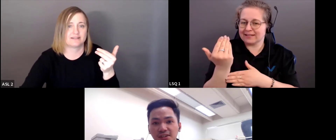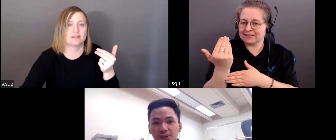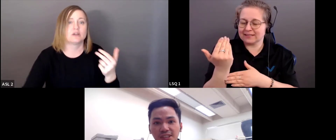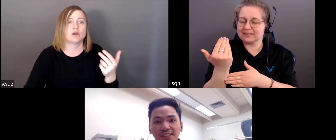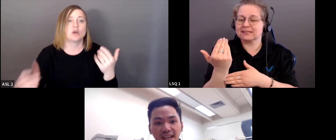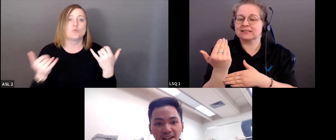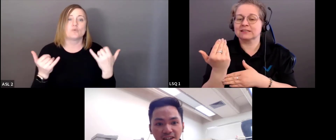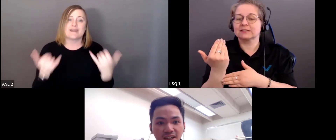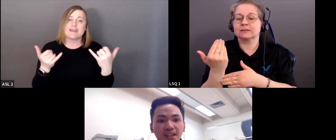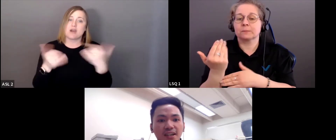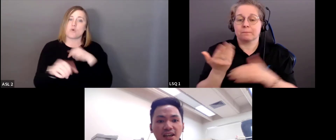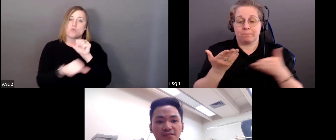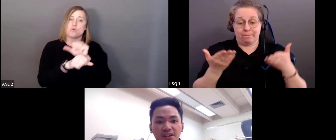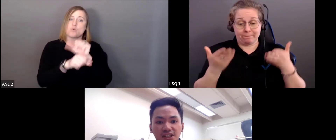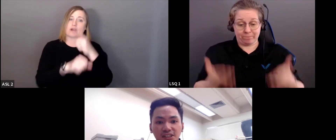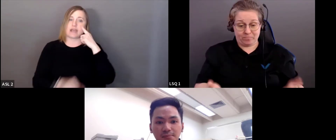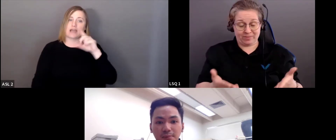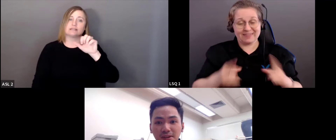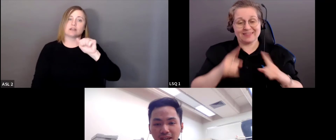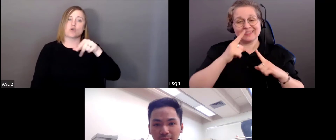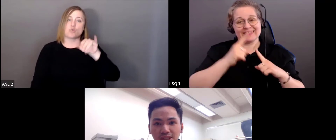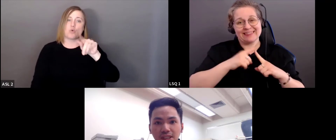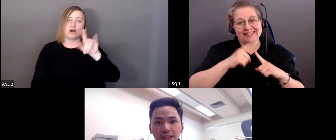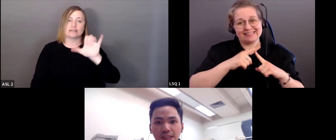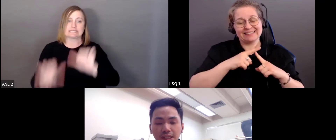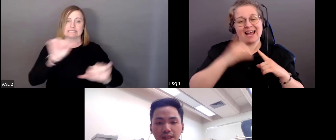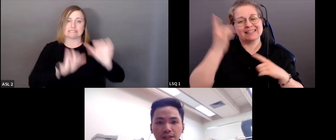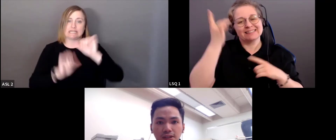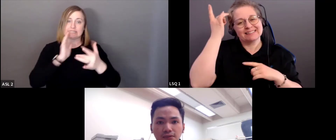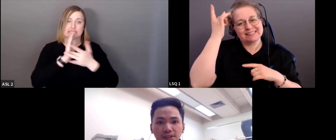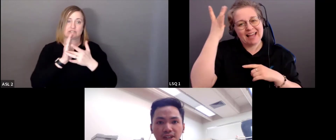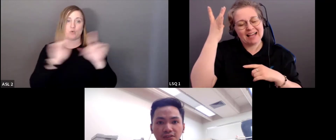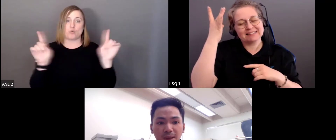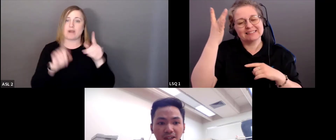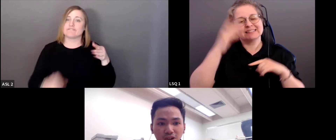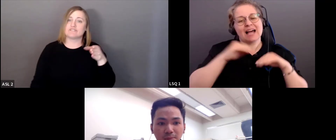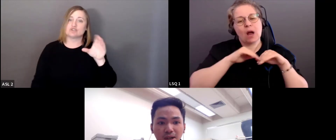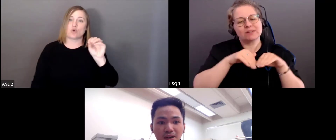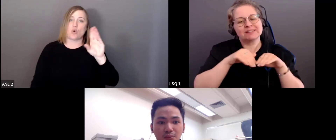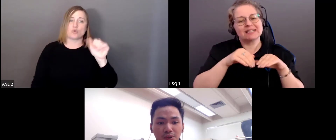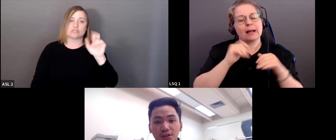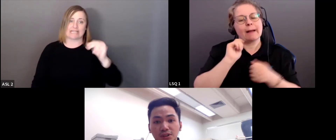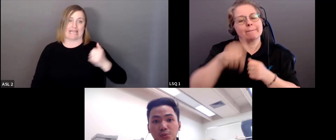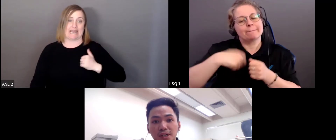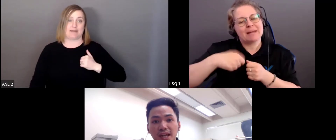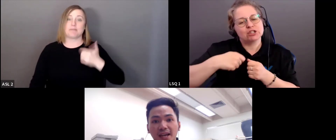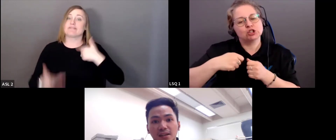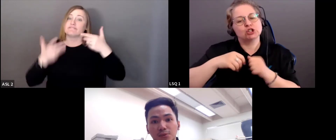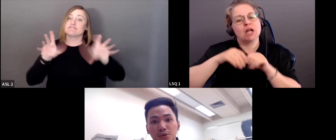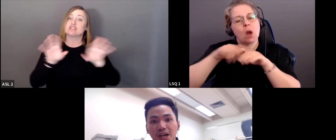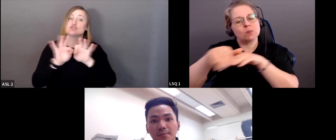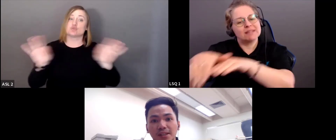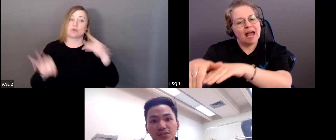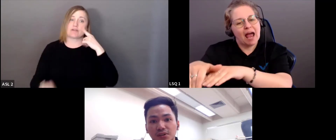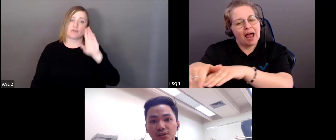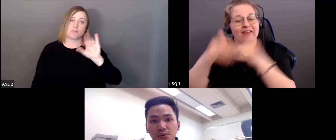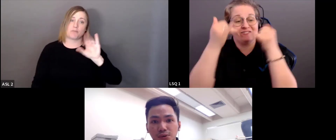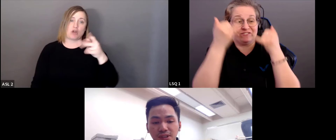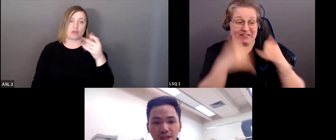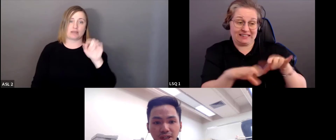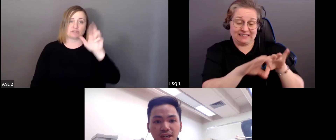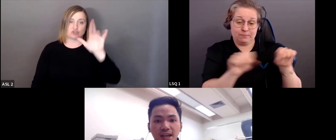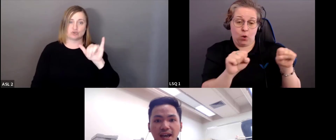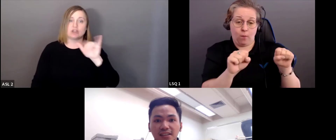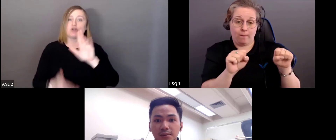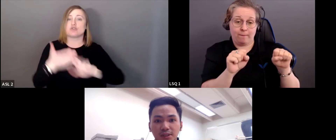aujourd'hui, en ce moment, technicien en sciences aquatiques à Pêche et océan. J'ai fini mon diplôme en biochimie à l'Université du